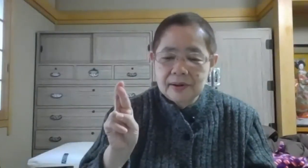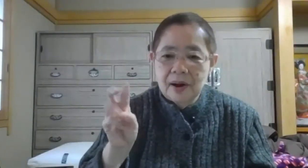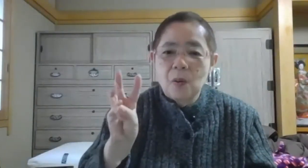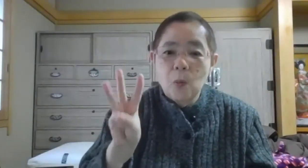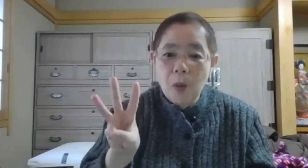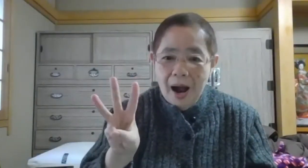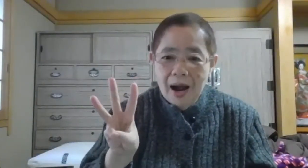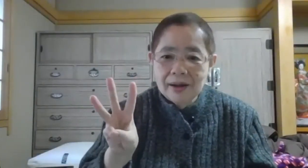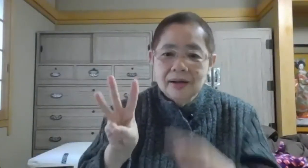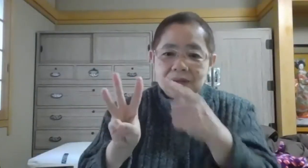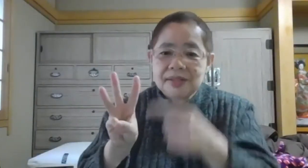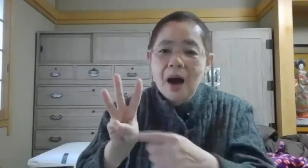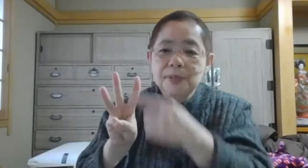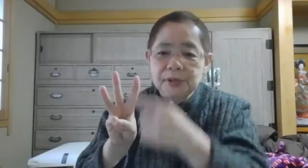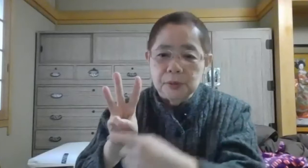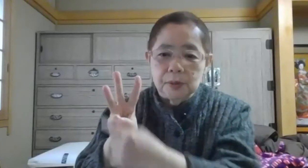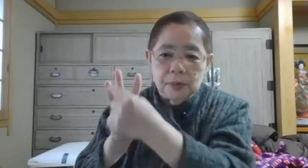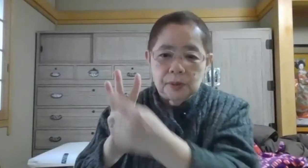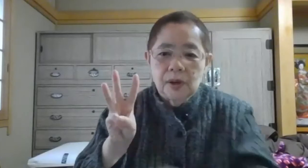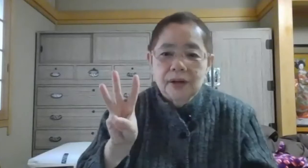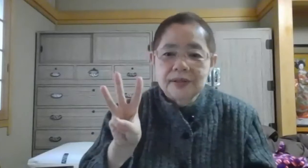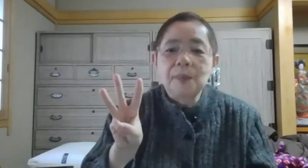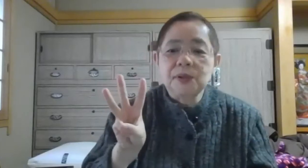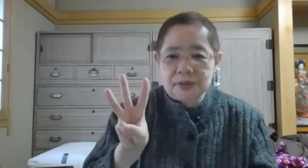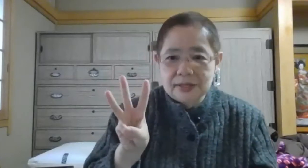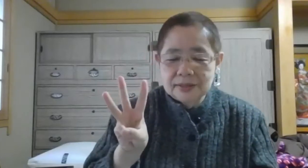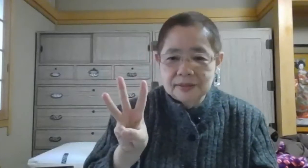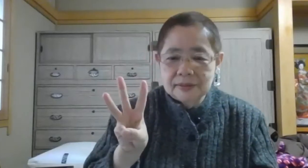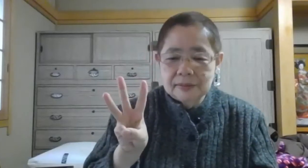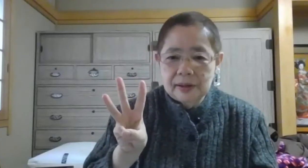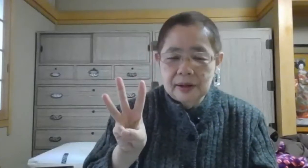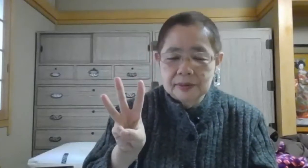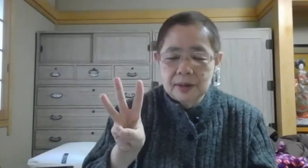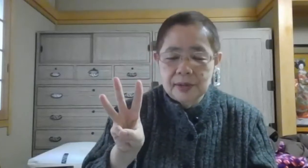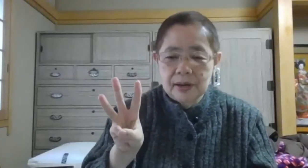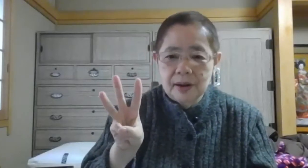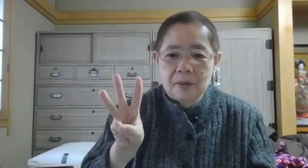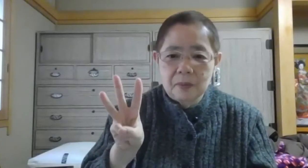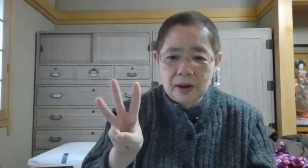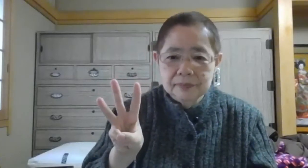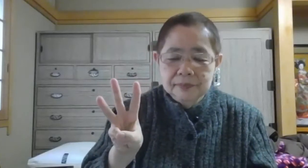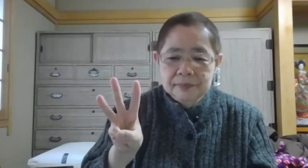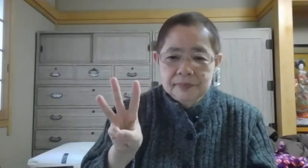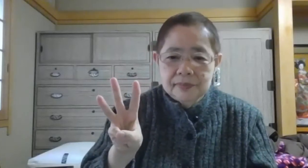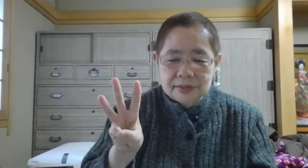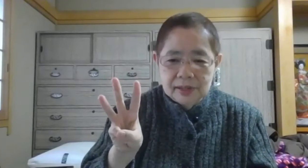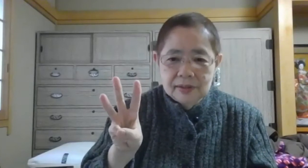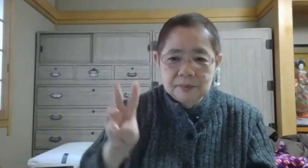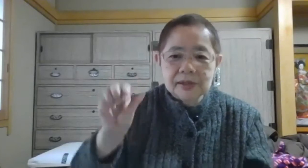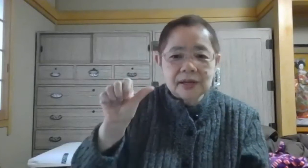かはWWWですこのやらはですねもう一回行